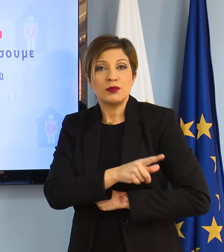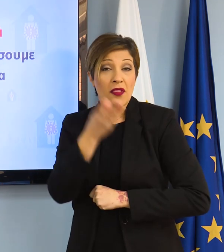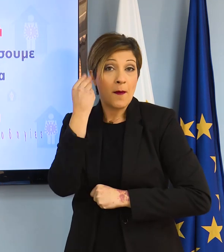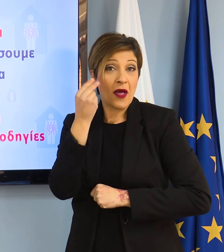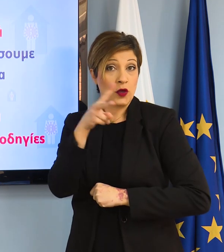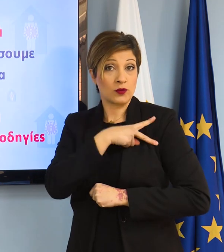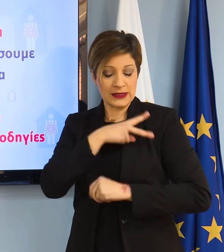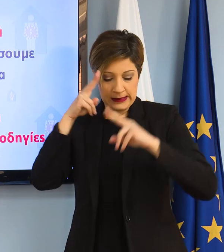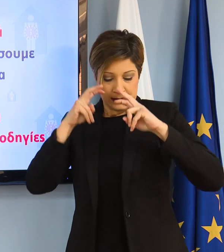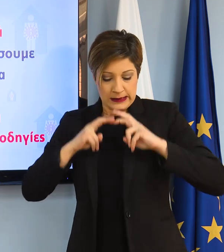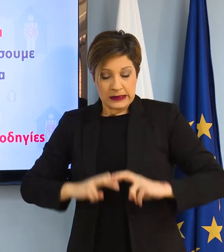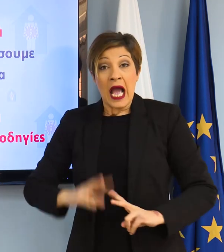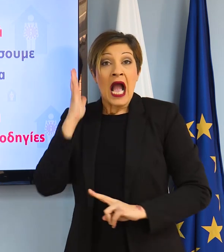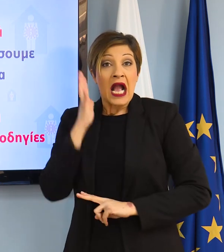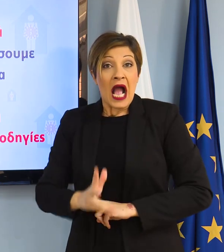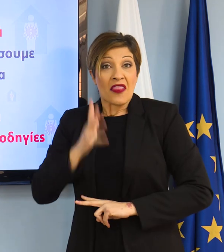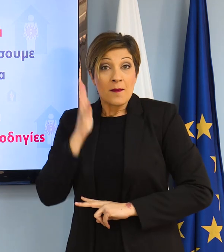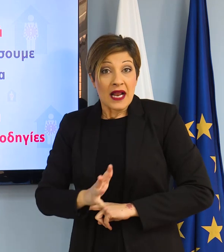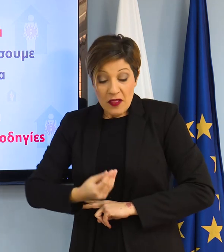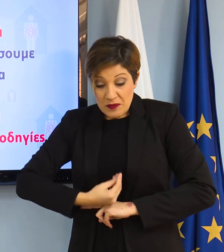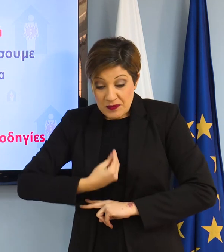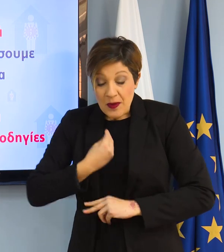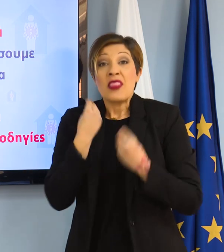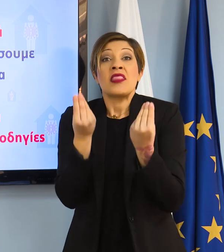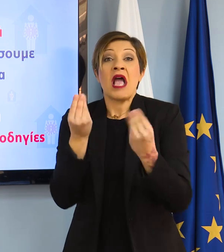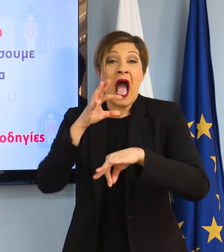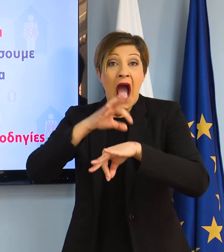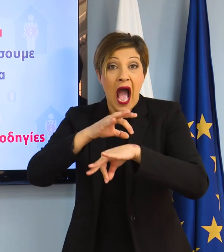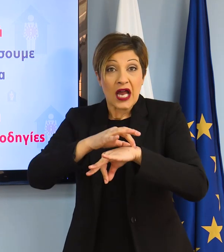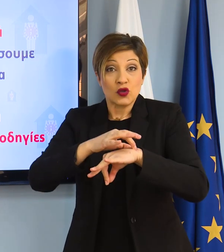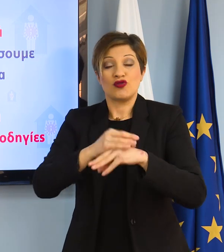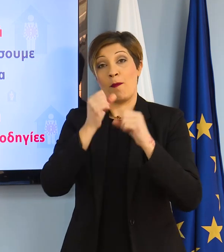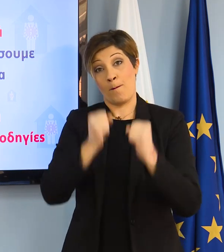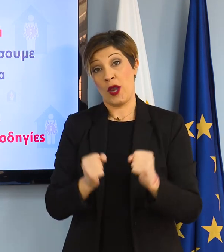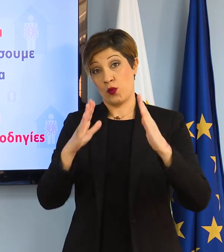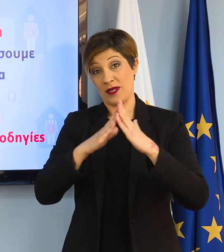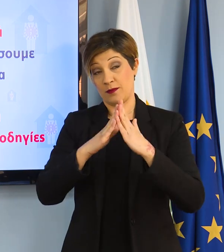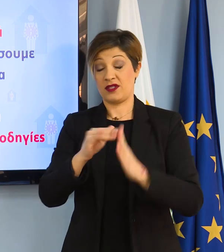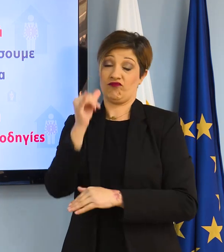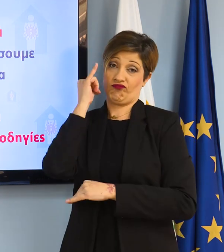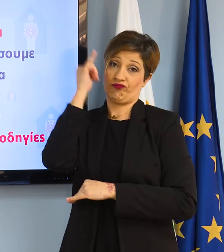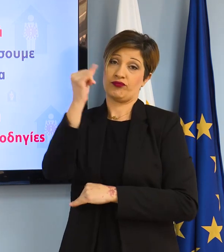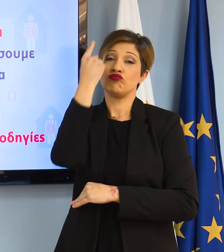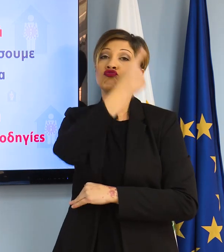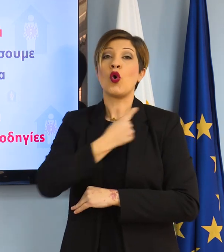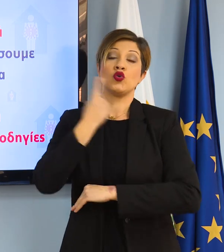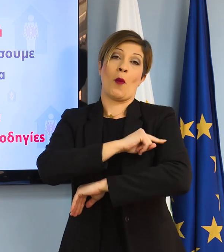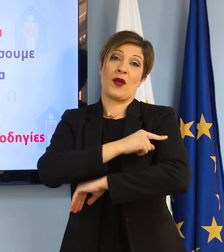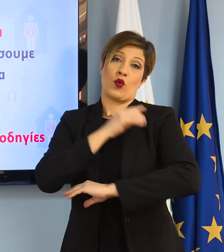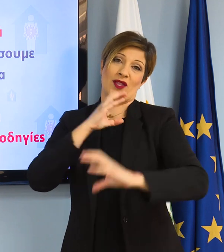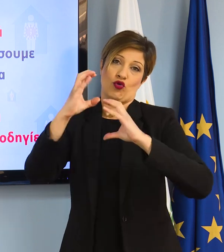Εξεταζόμαστε καθημερινά και σε περίπτωση που εμφανίσουμε οποιαδήποτε συμπτώματα, παραμένουμε στο σπίτι και τηλεφωνούμε άμεσα στον προσωπικό μας ιατρό